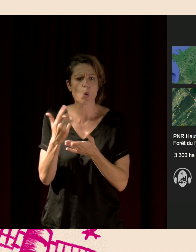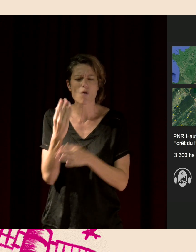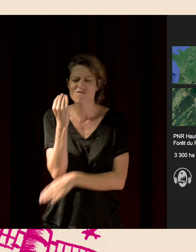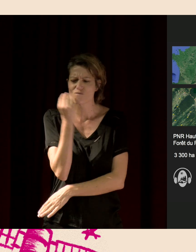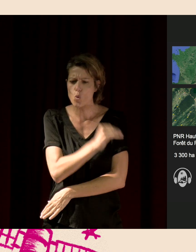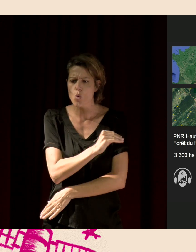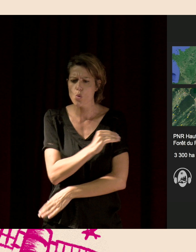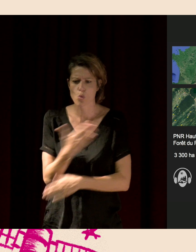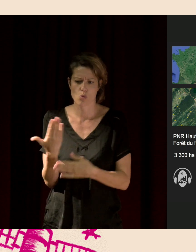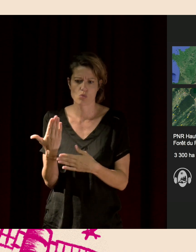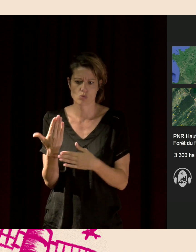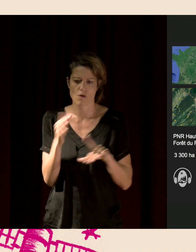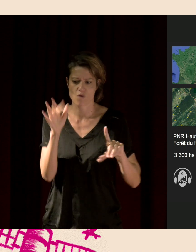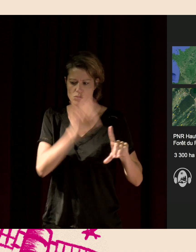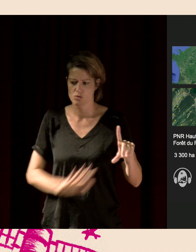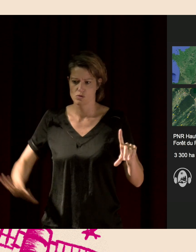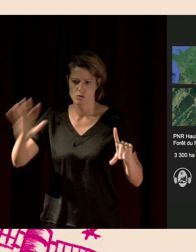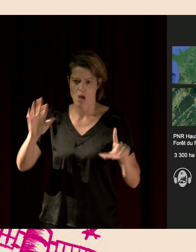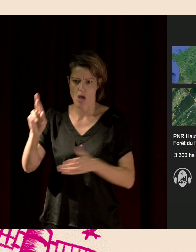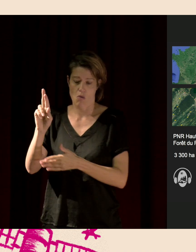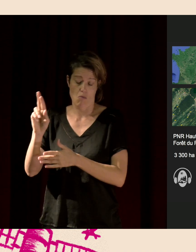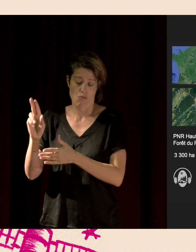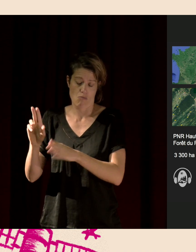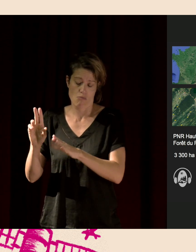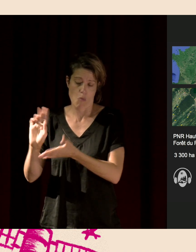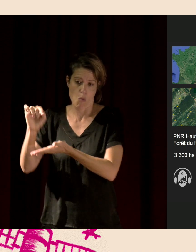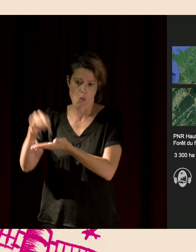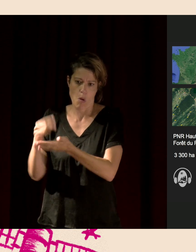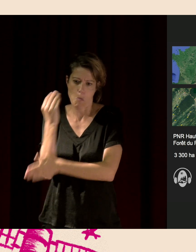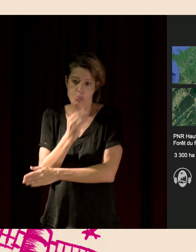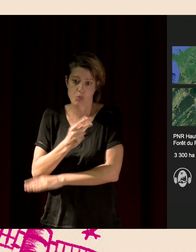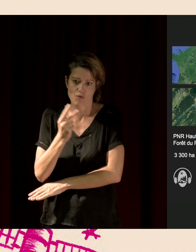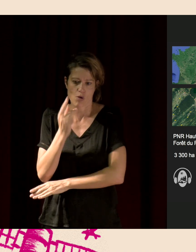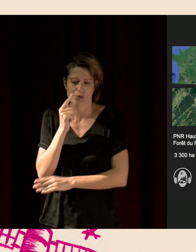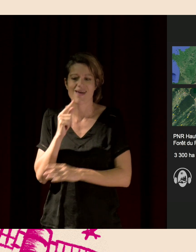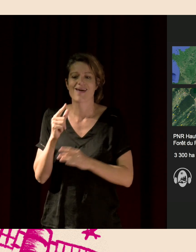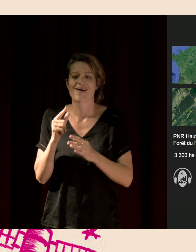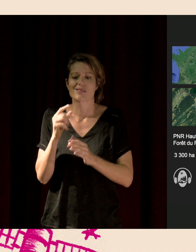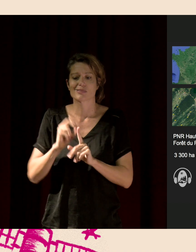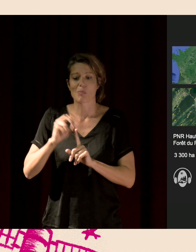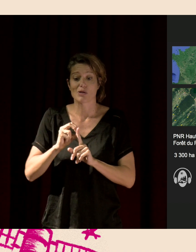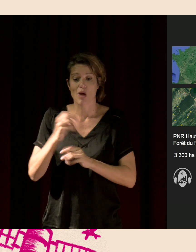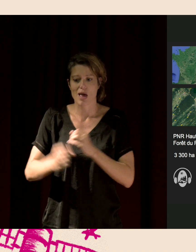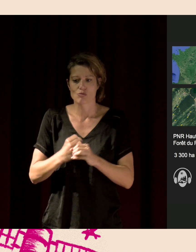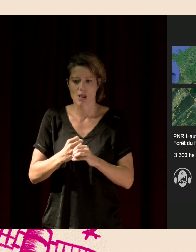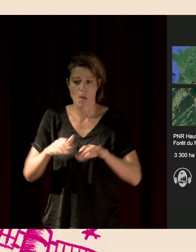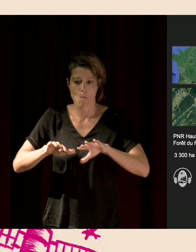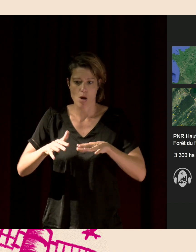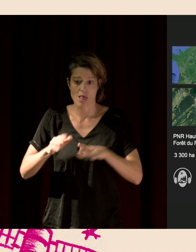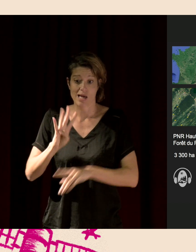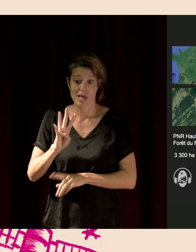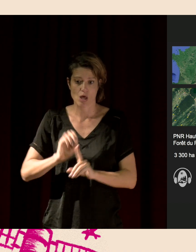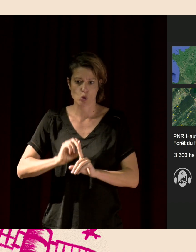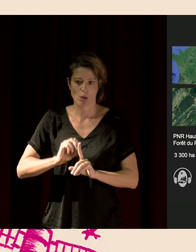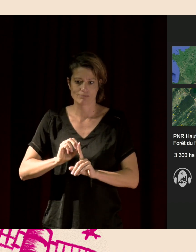considéré comme l des endroits les plus froids de France. La température moyenne annuelle est de 4 degrés. Alors, malheureusement, elle